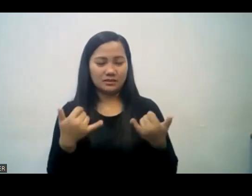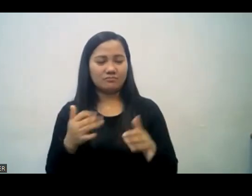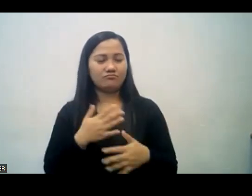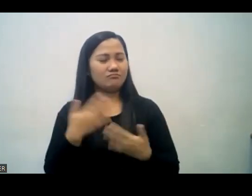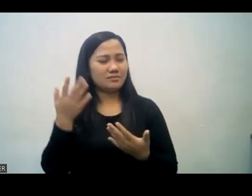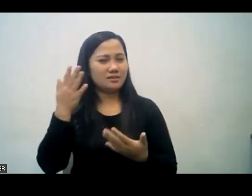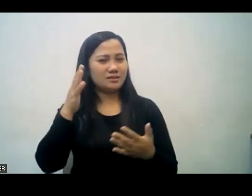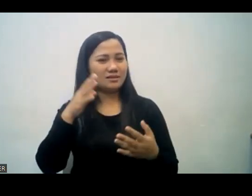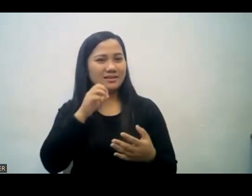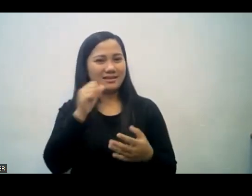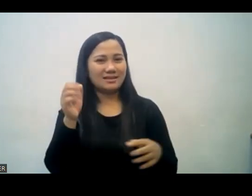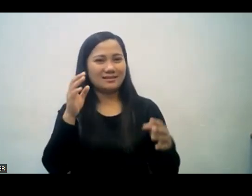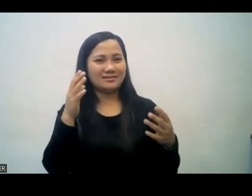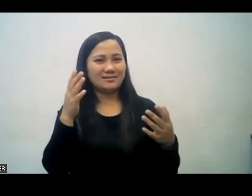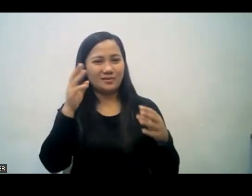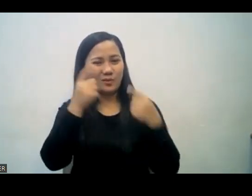place